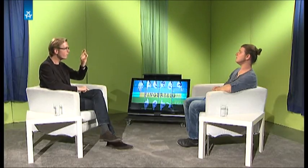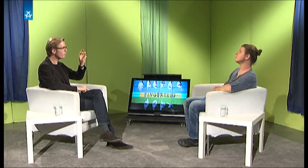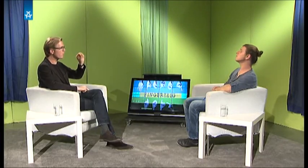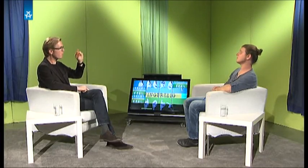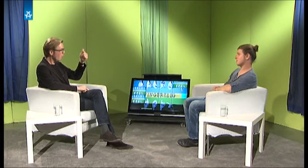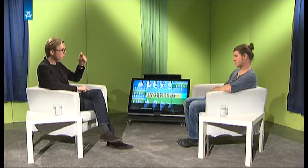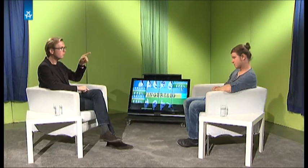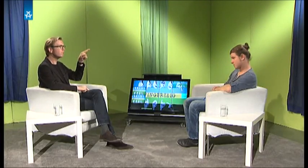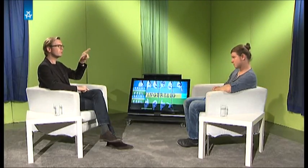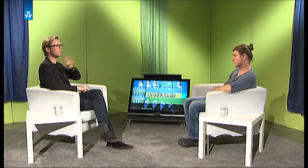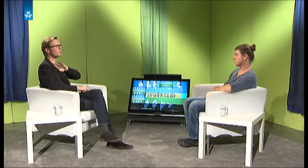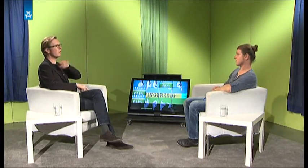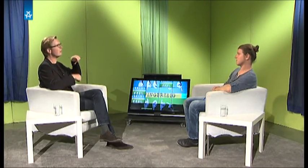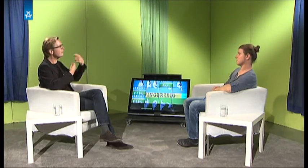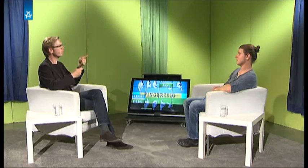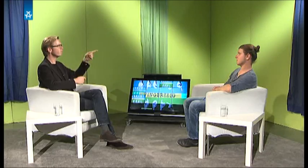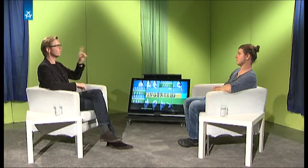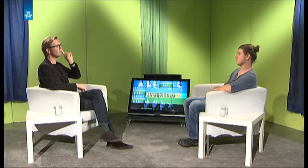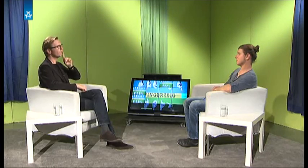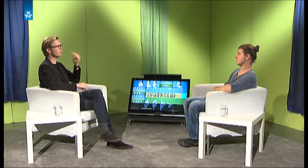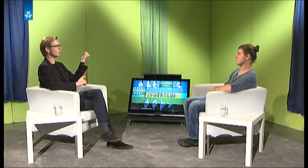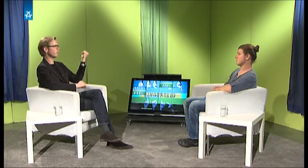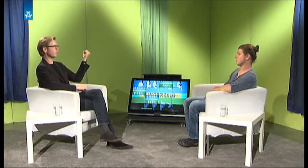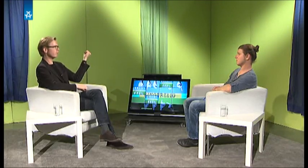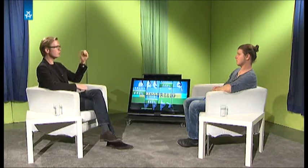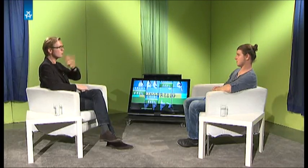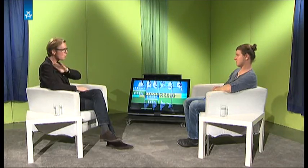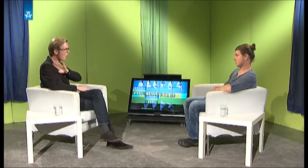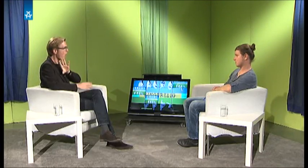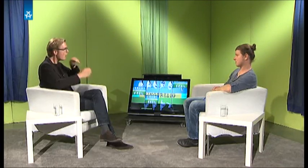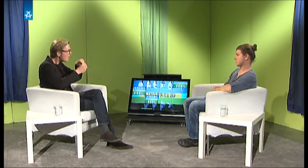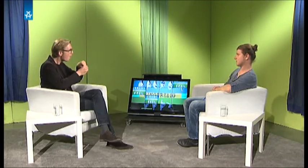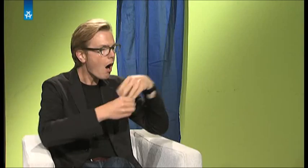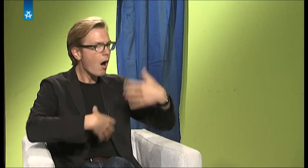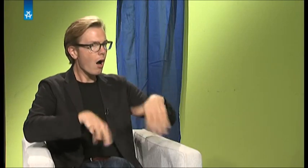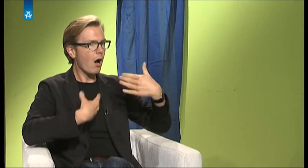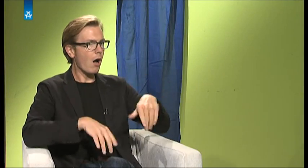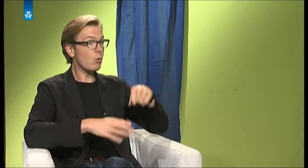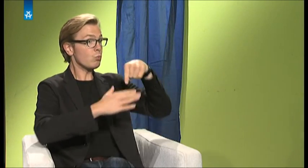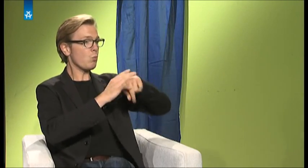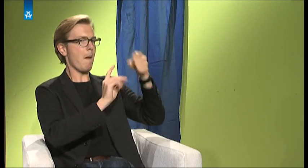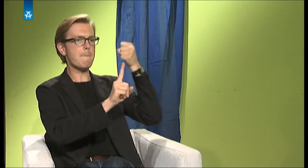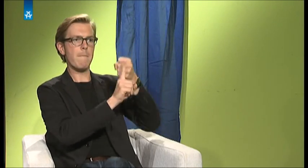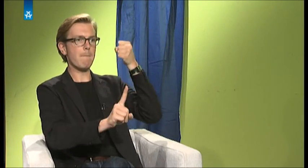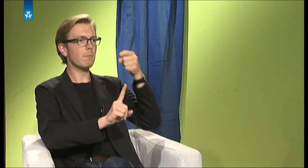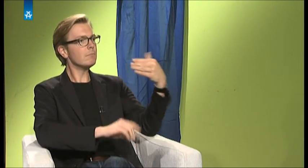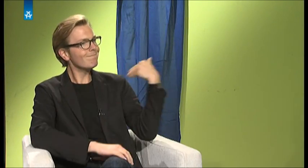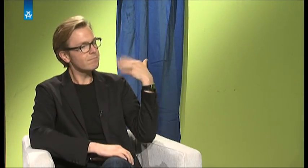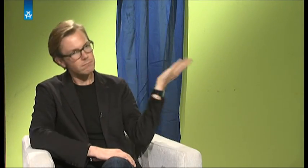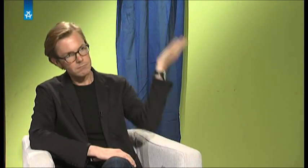ist eine ganz wunderbar fantastische Schule gewesen. Dort gab es viele Angebote und viele Dinge, die ich gelernt habe. Und die haben mir auch den Anschluss gegeben, dass